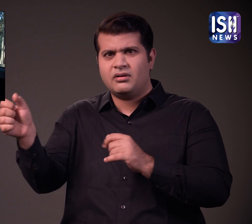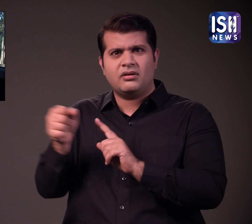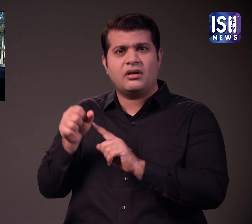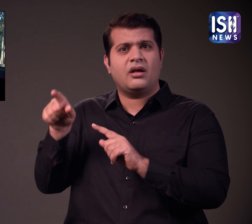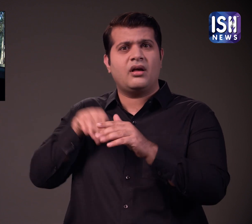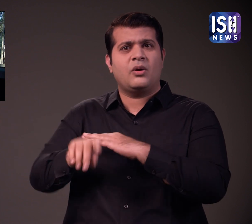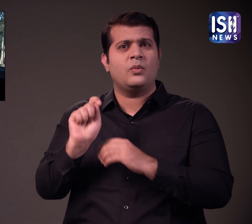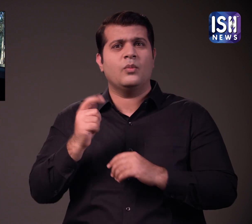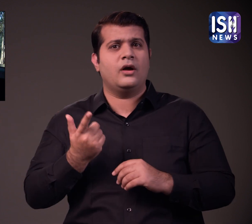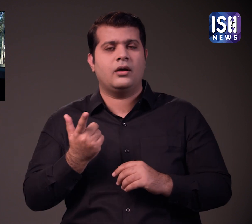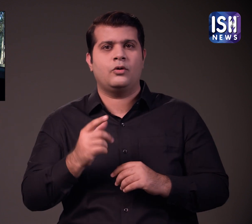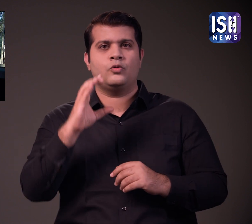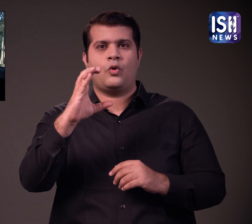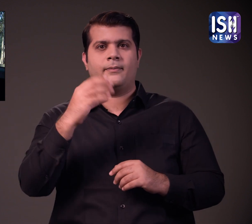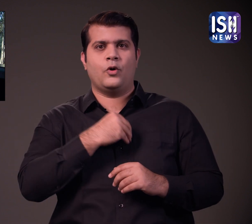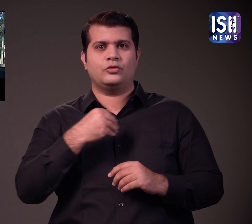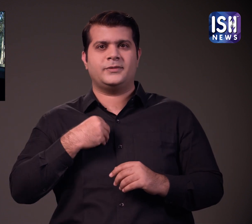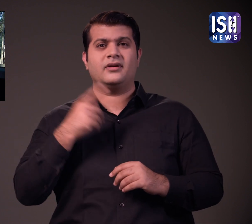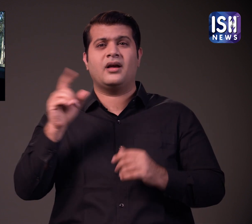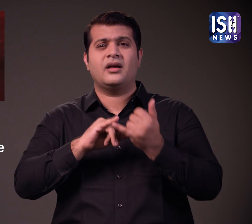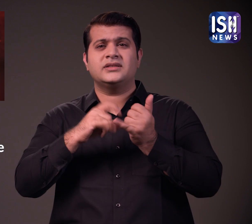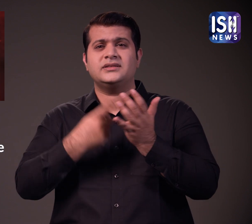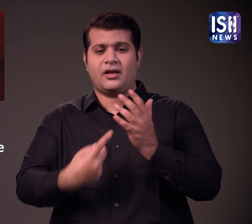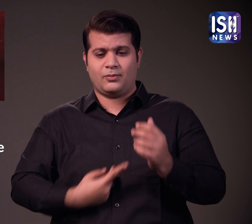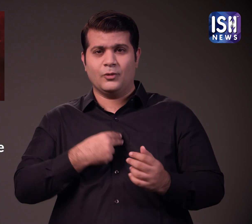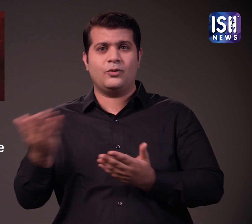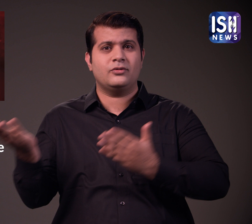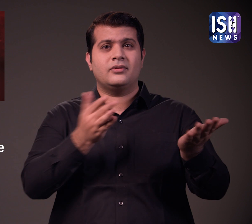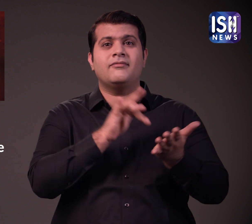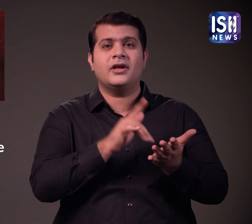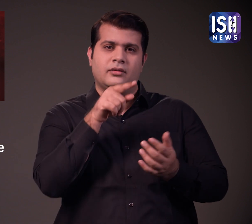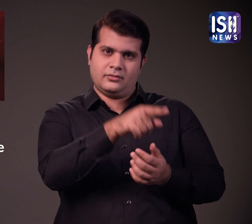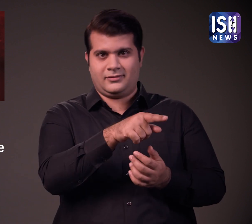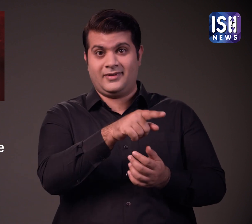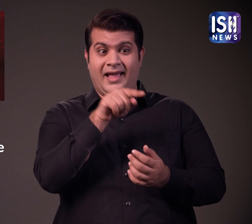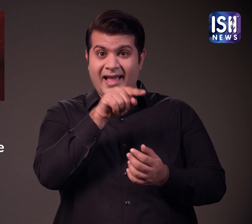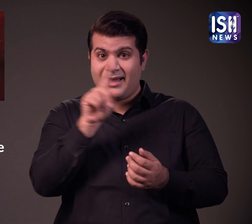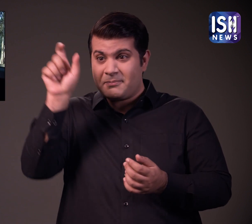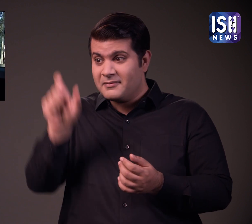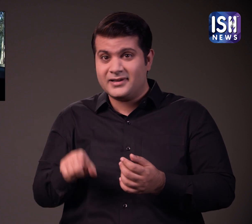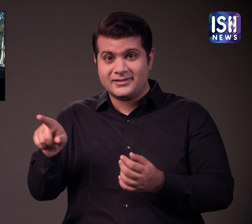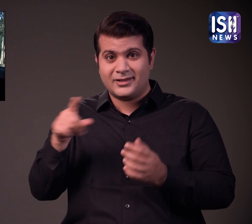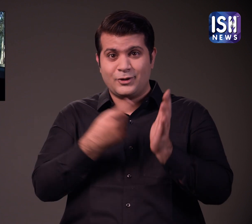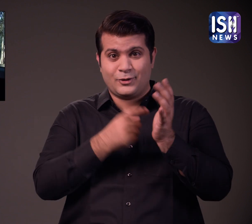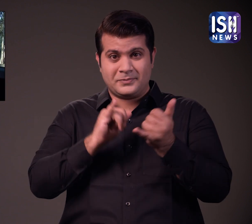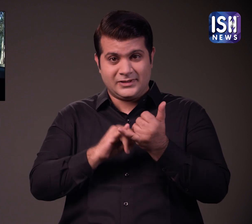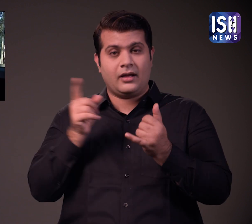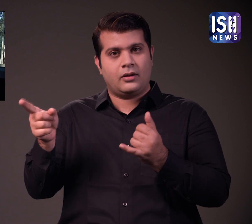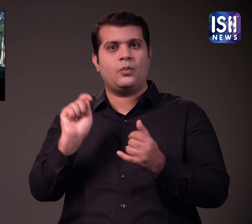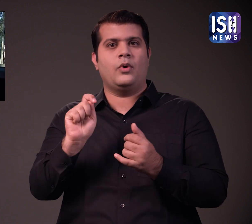रूप कुमार कूपर अस्पताल में कर्मचारी है और जहां शुषान के शर्फ को पोस्मॉटम के लिए बेजा गया था और पोस्मॉटम के लिए शर्फ को काटने